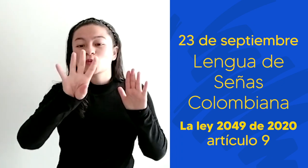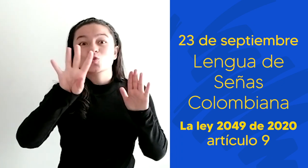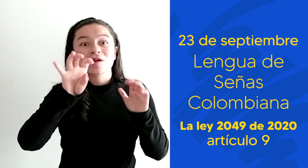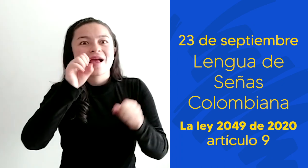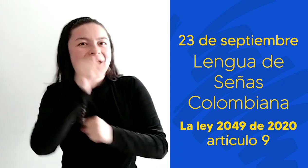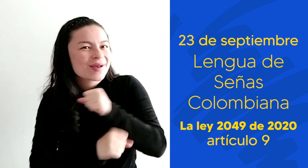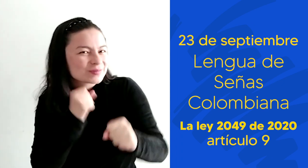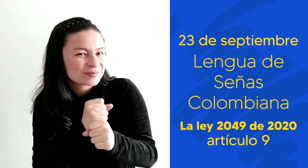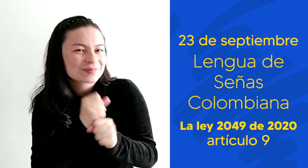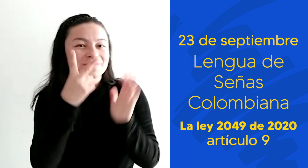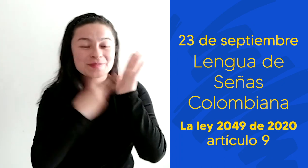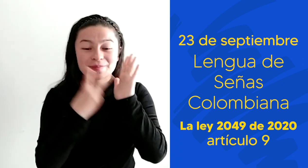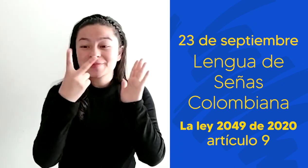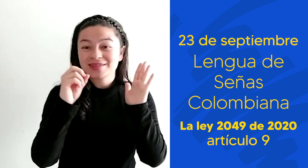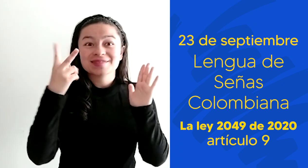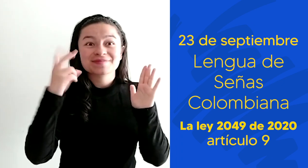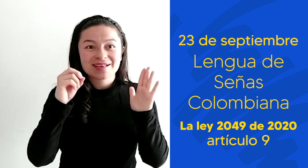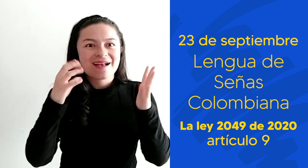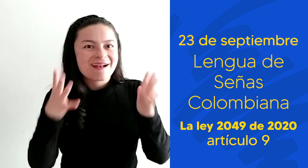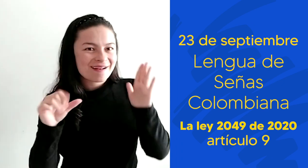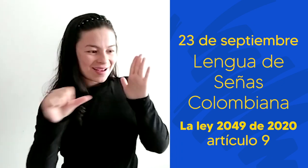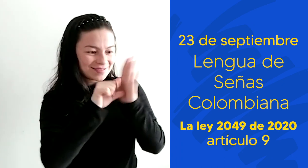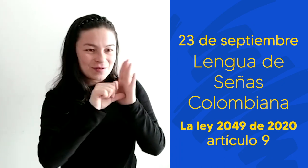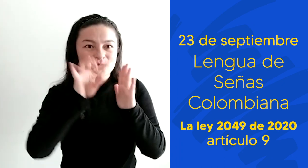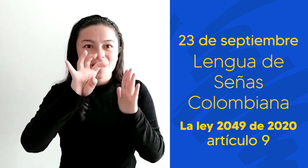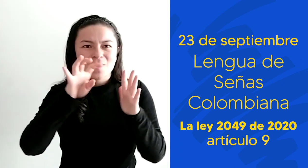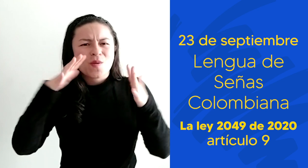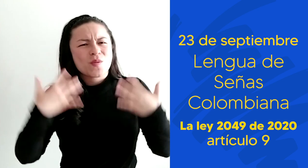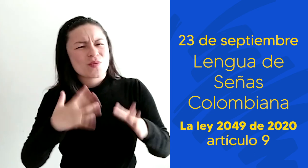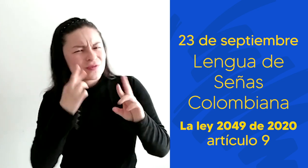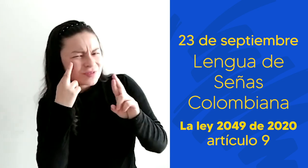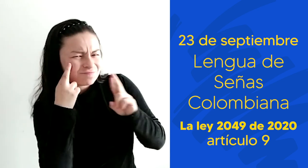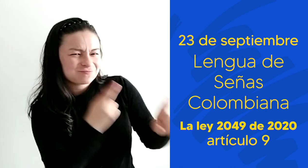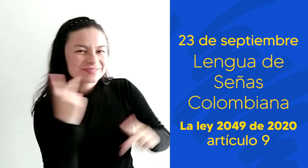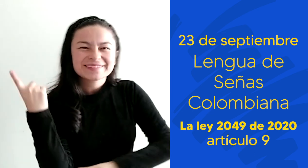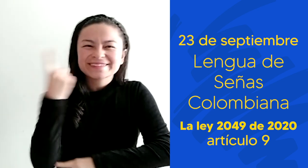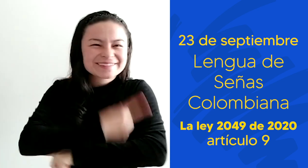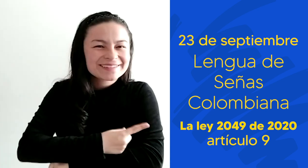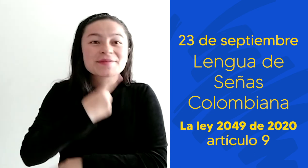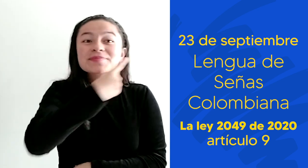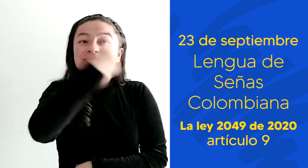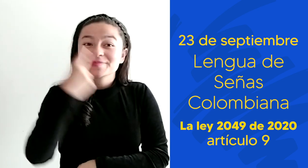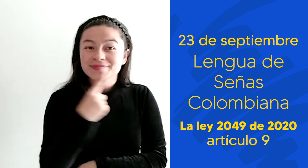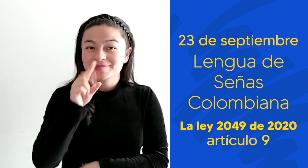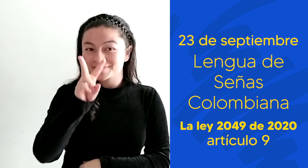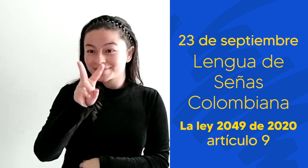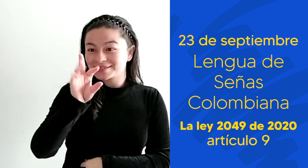del año 2020. En el artículo 9, declara el